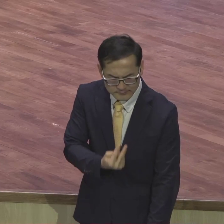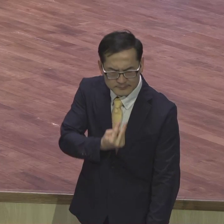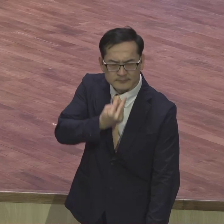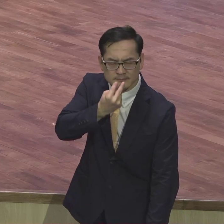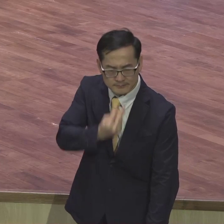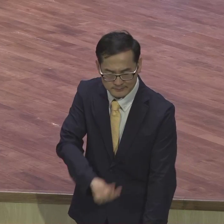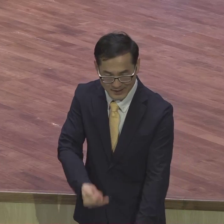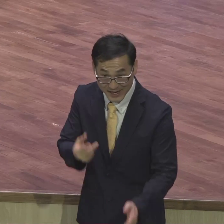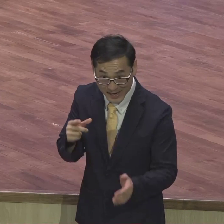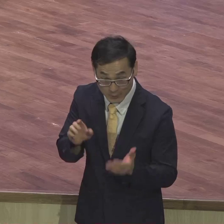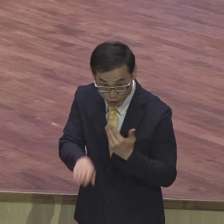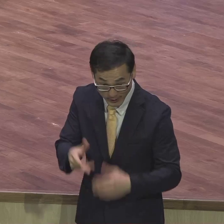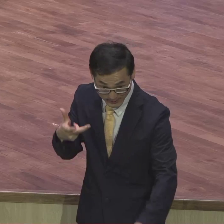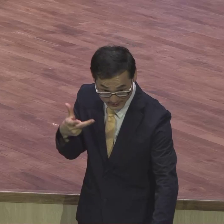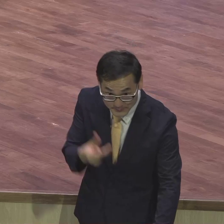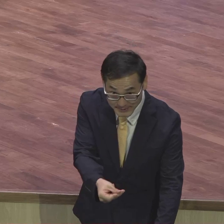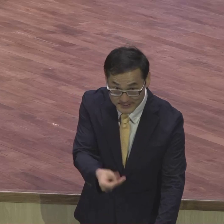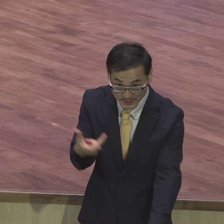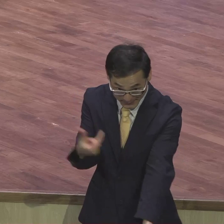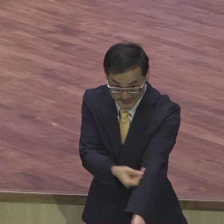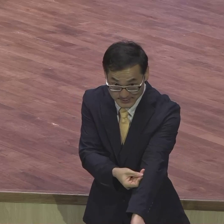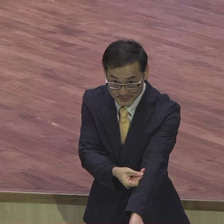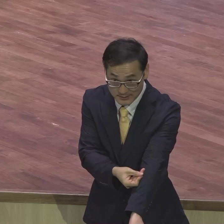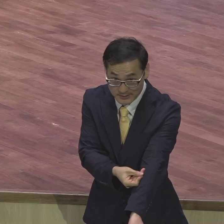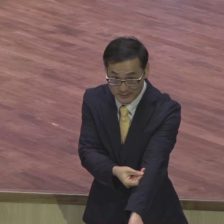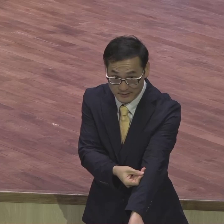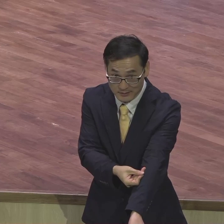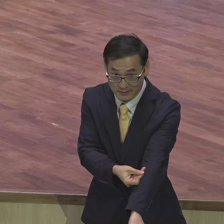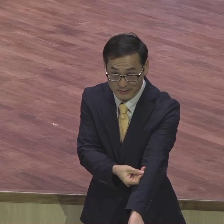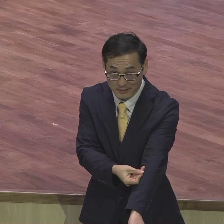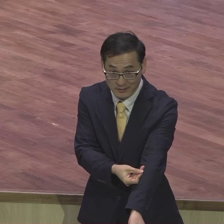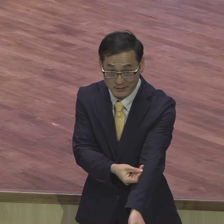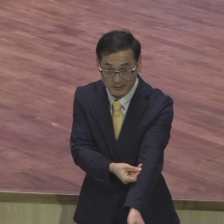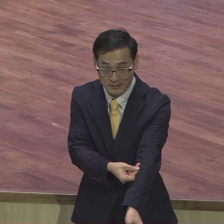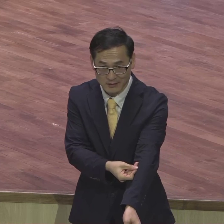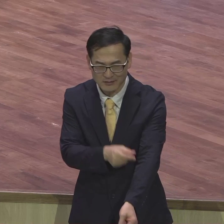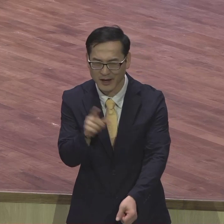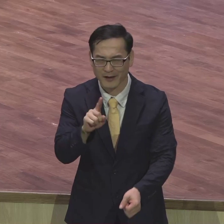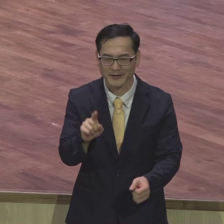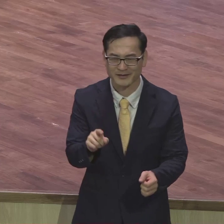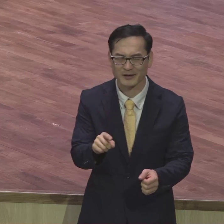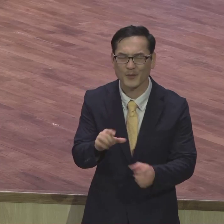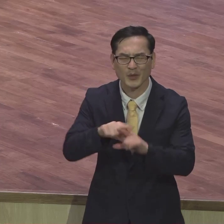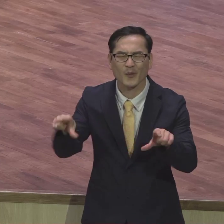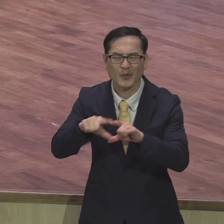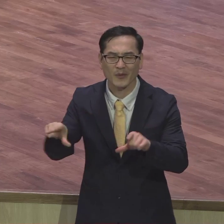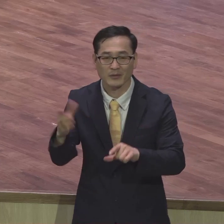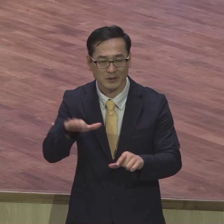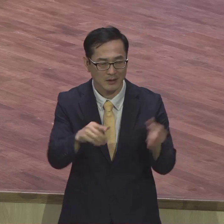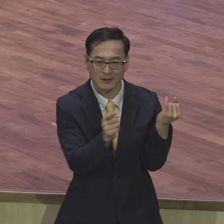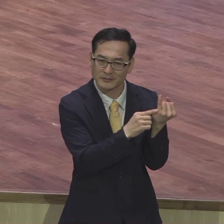하고 이제 마취를 하잖아요 심호흡하라 근데 어떤 어느 자매가 너무 긴장을 했는지